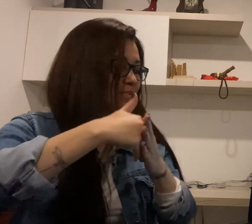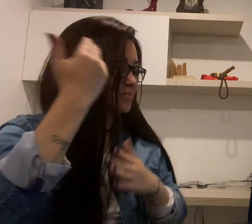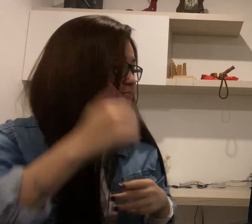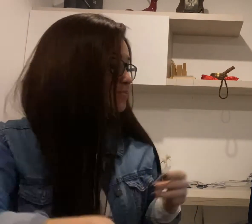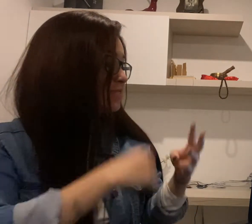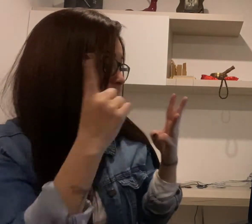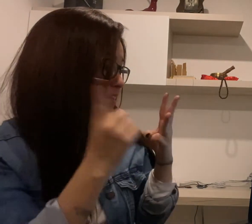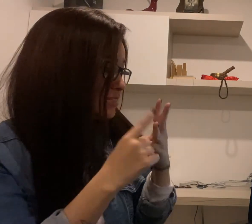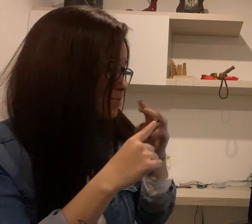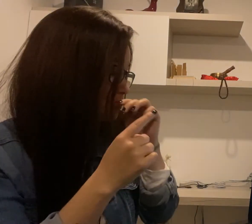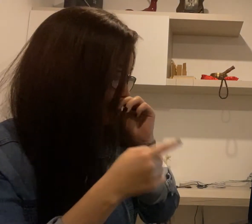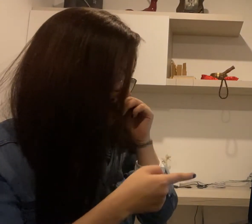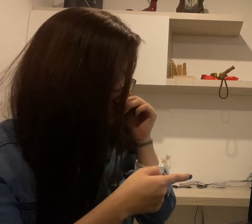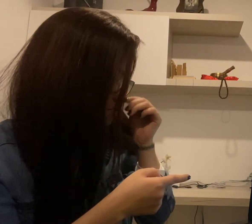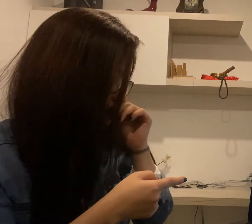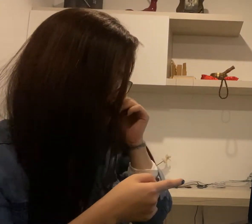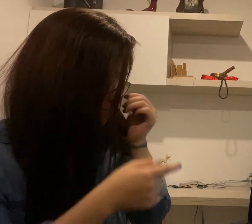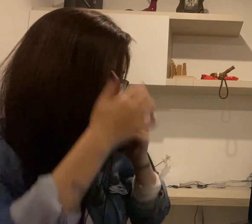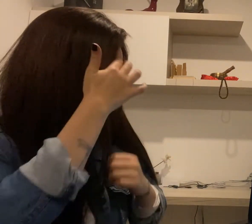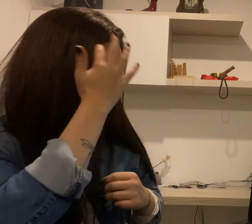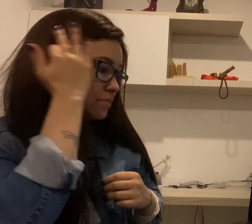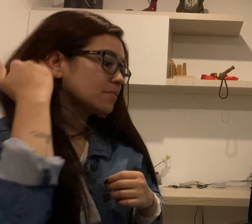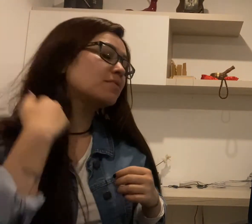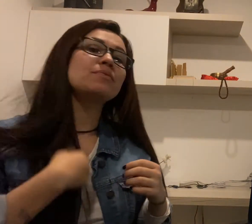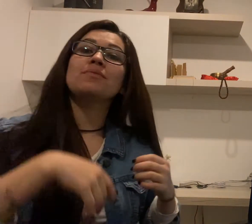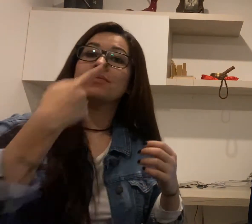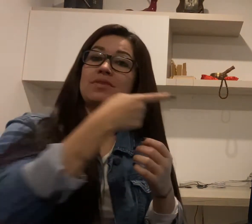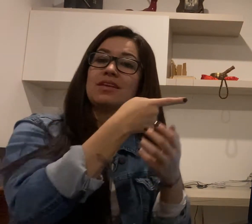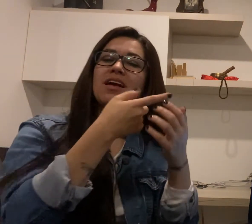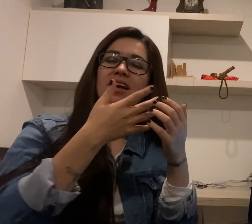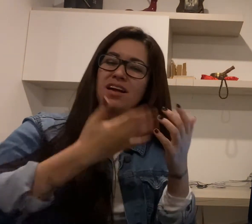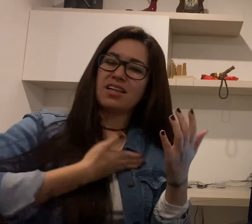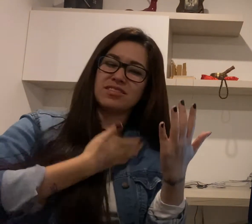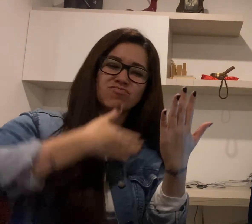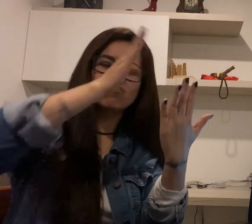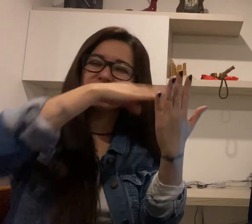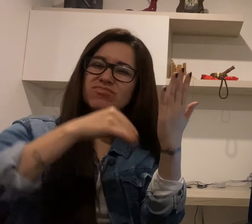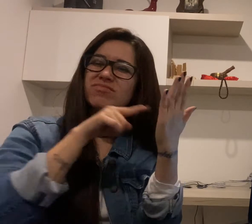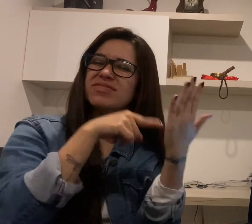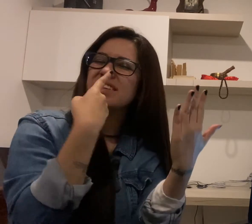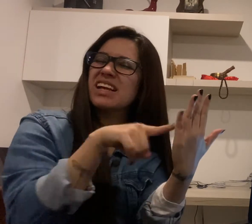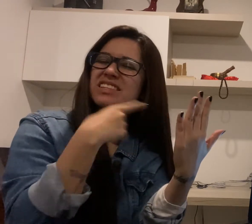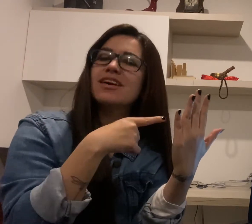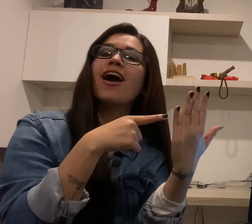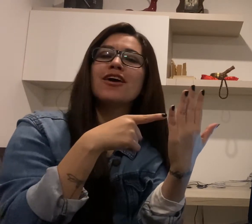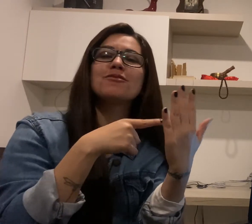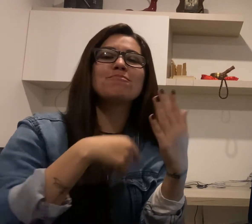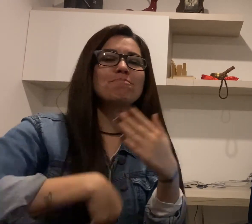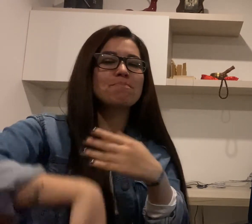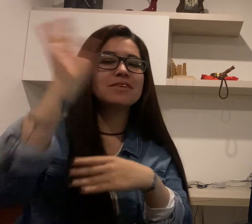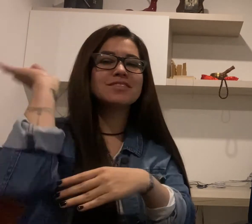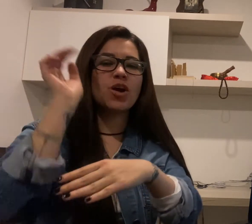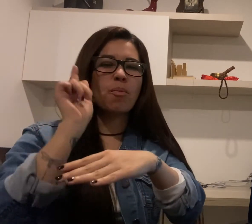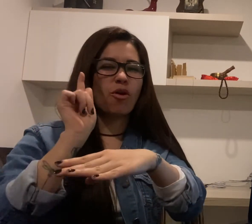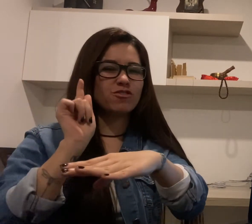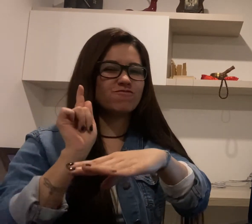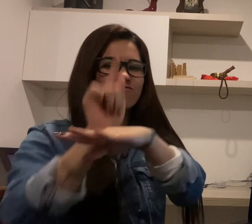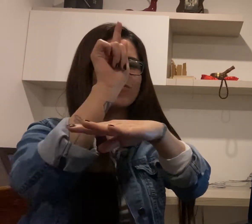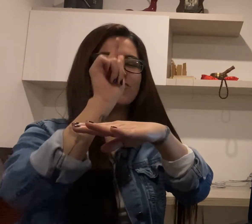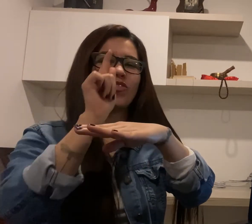ese pensamiento y haciendo llegar el arte a la sociedad, al